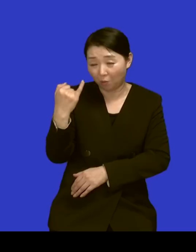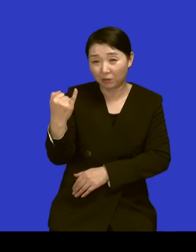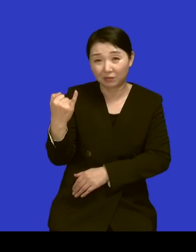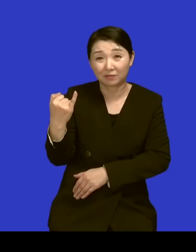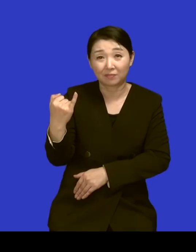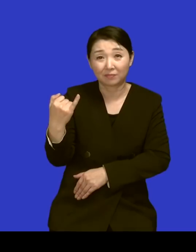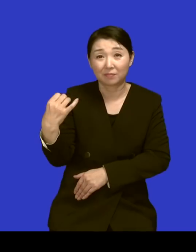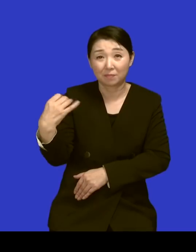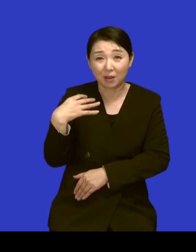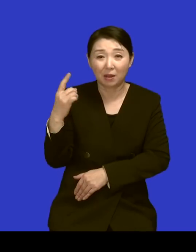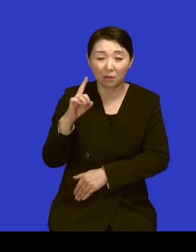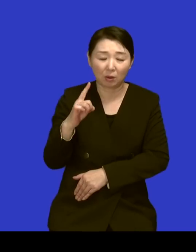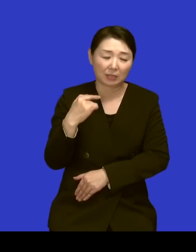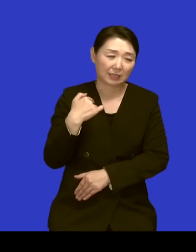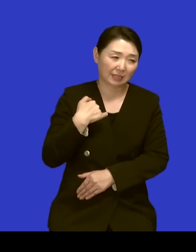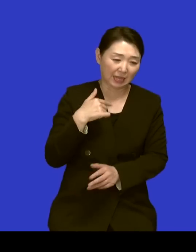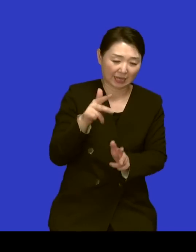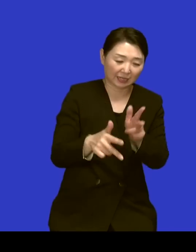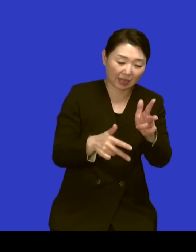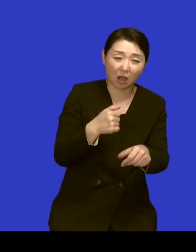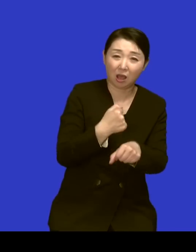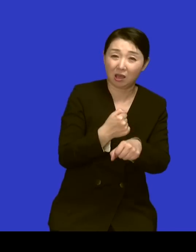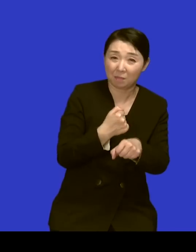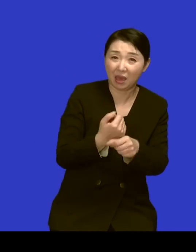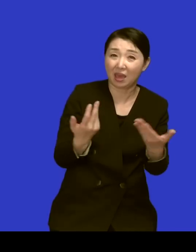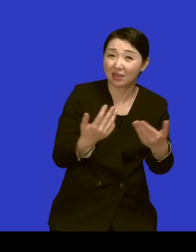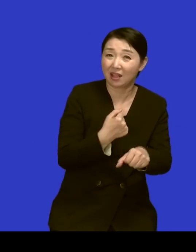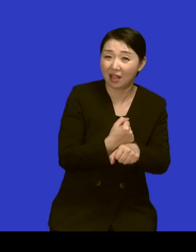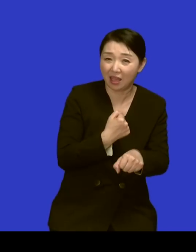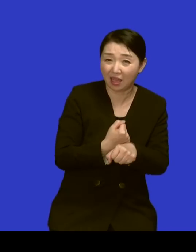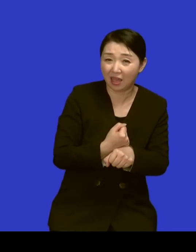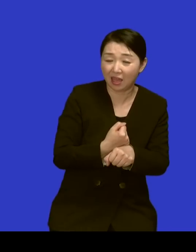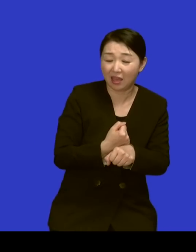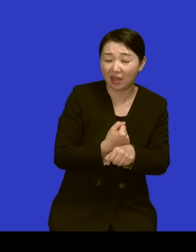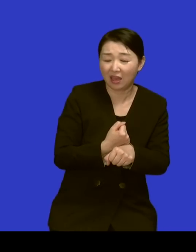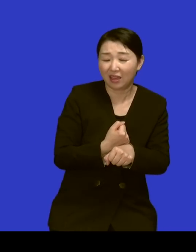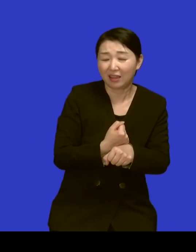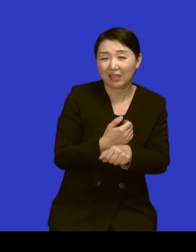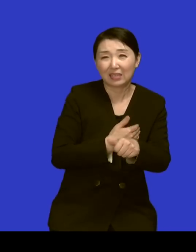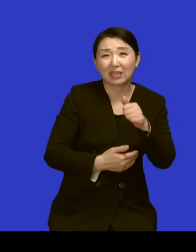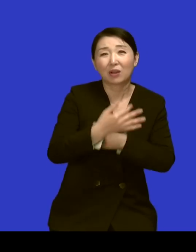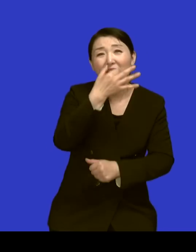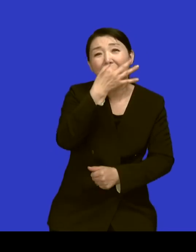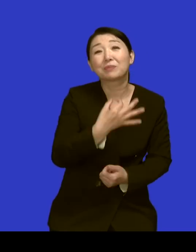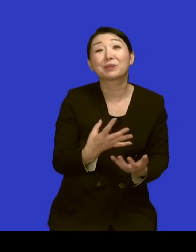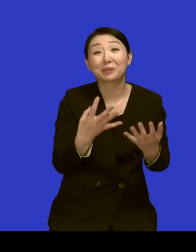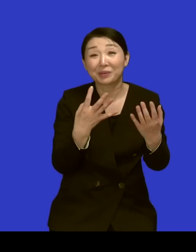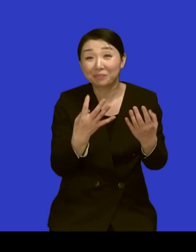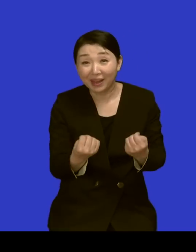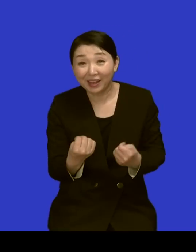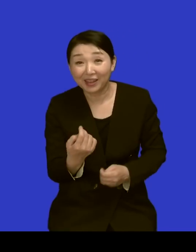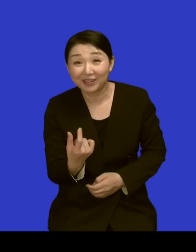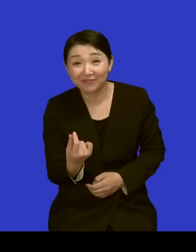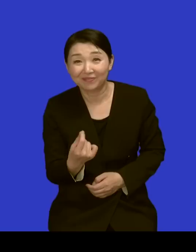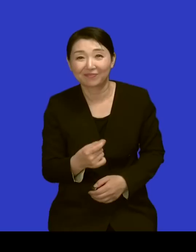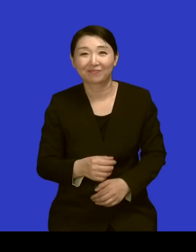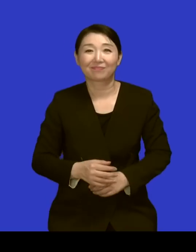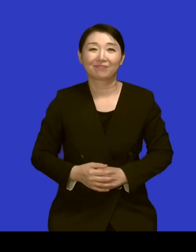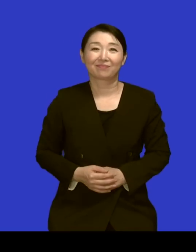이제 뭐 사업하고 이렇게 일하면 힘든 일도 많고 그러잖아요 그러면 저희